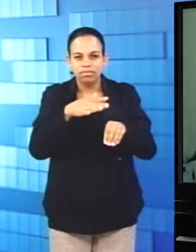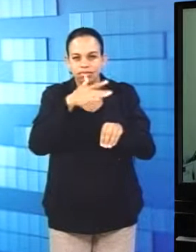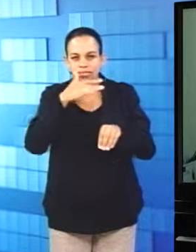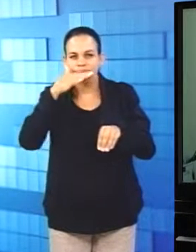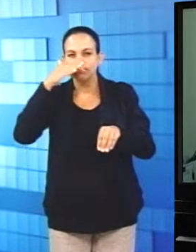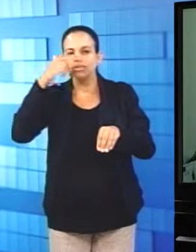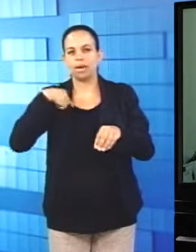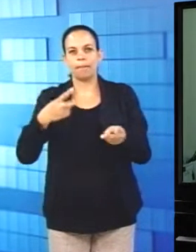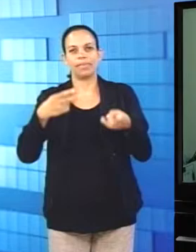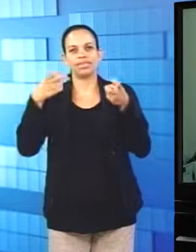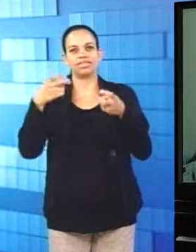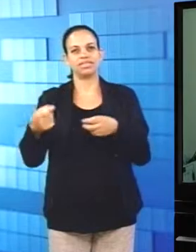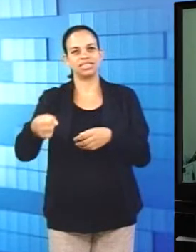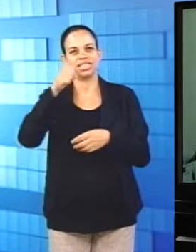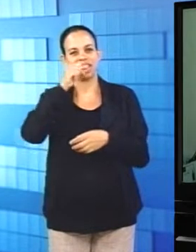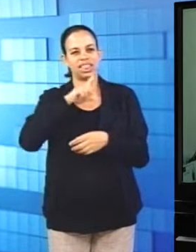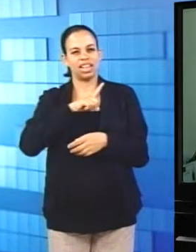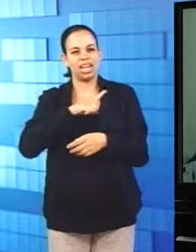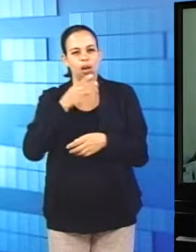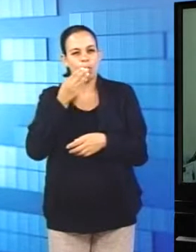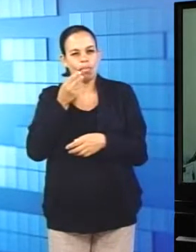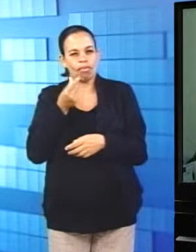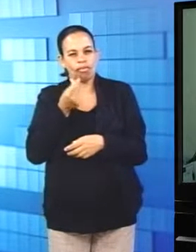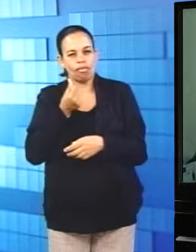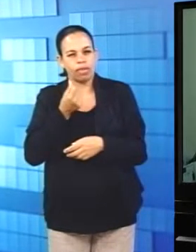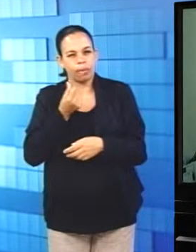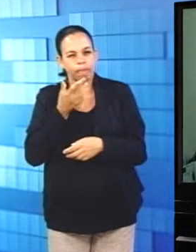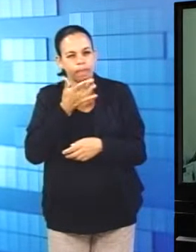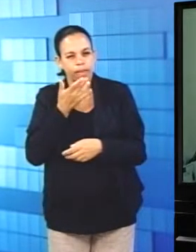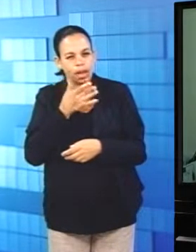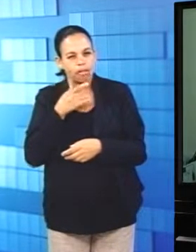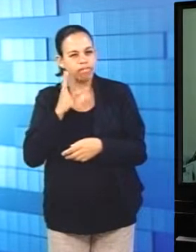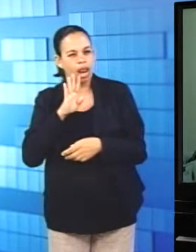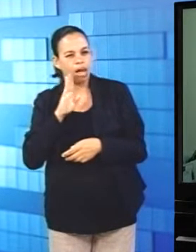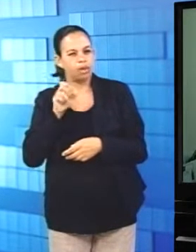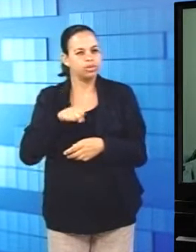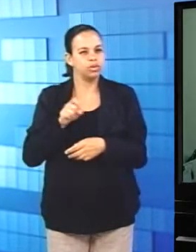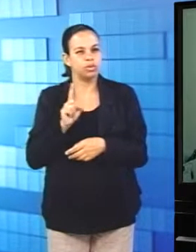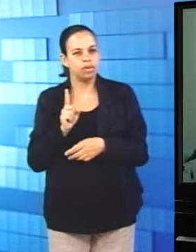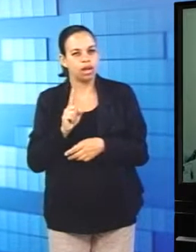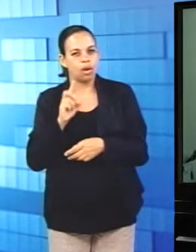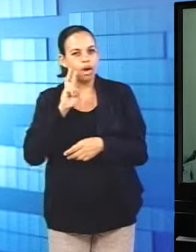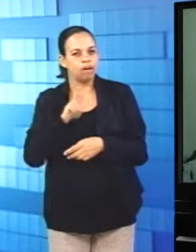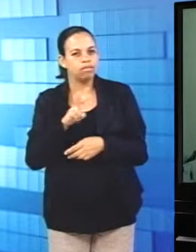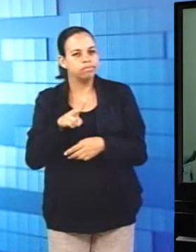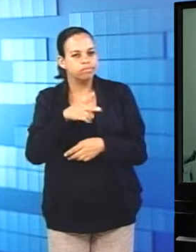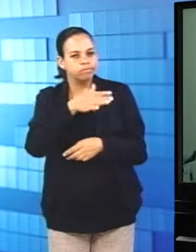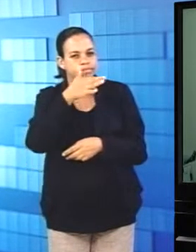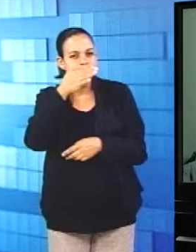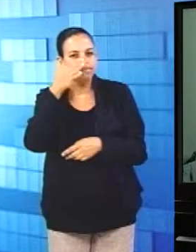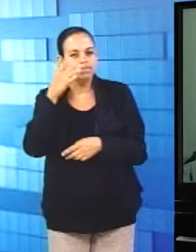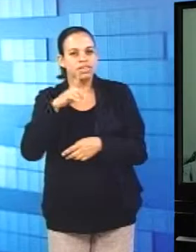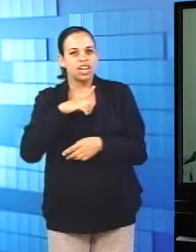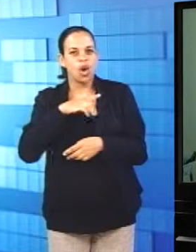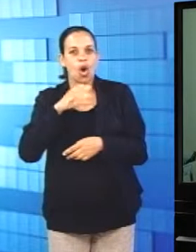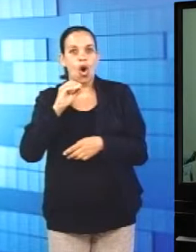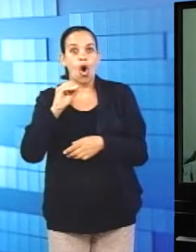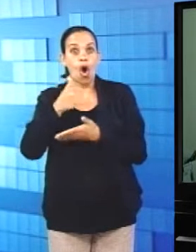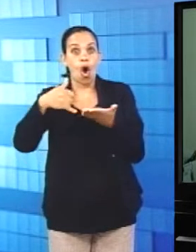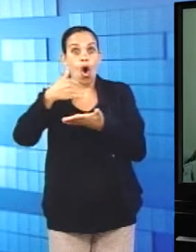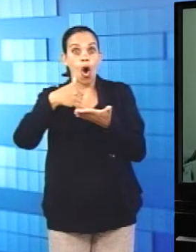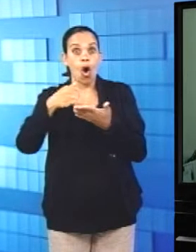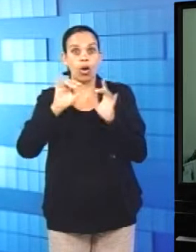um sabor legal, porque através dessa lúpulagem a gente consegue extrair os óleos essenciais